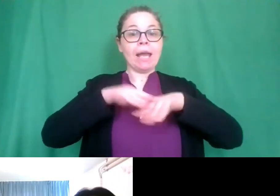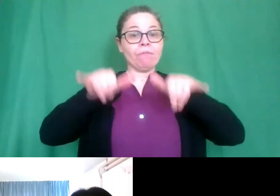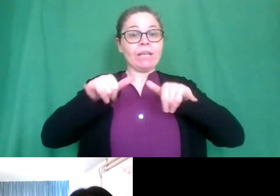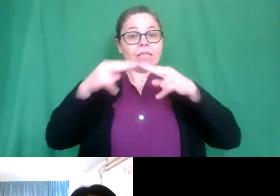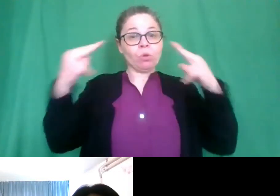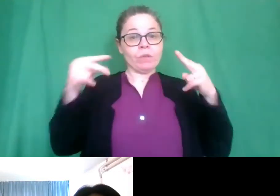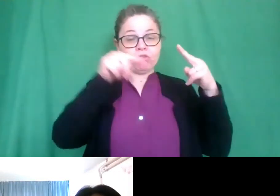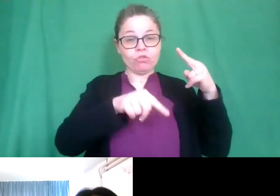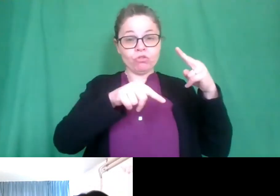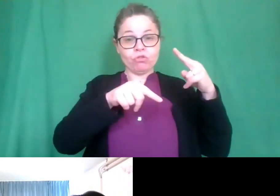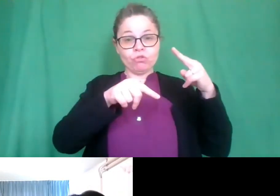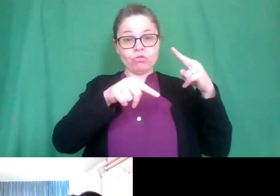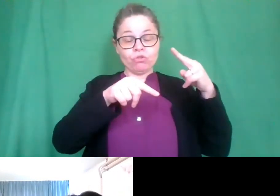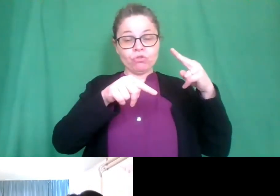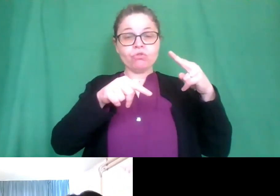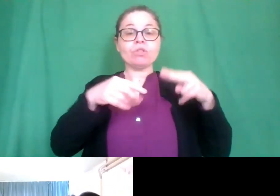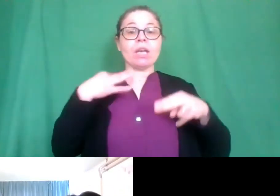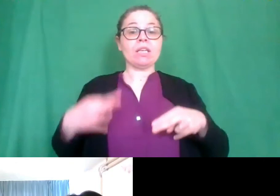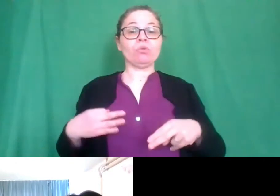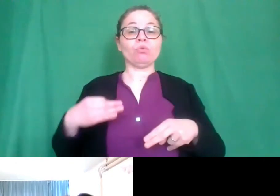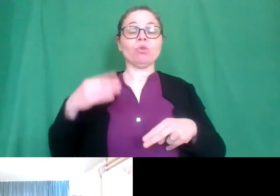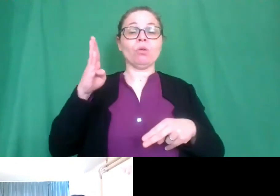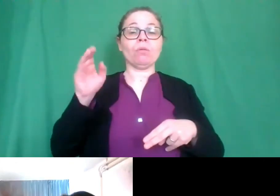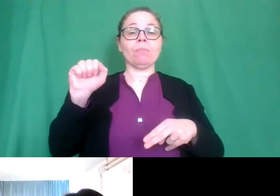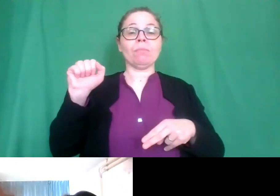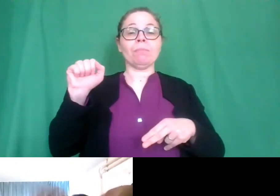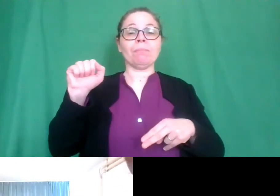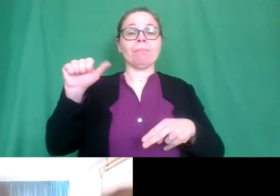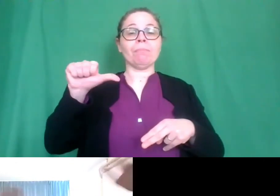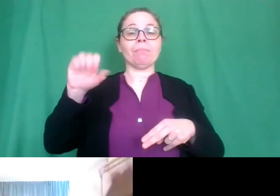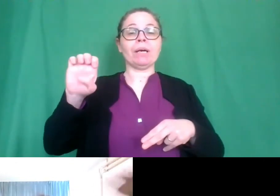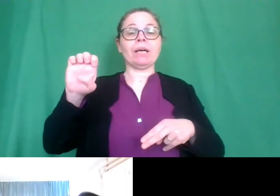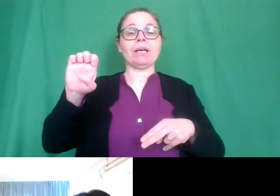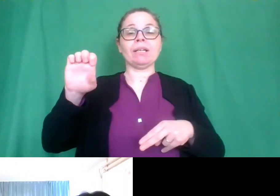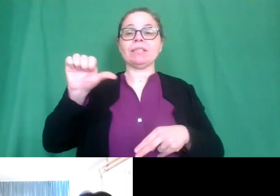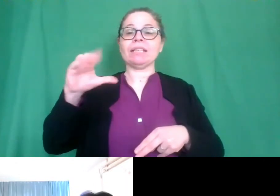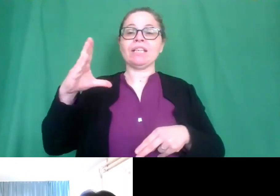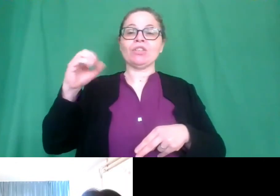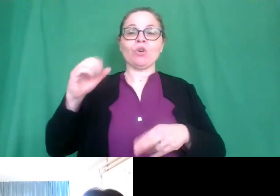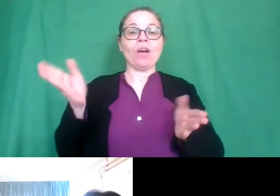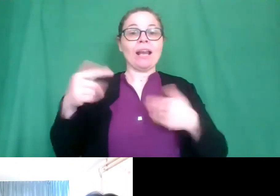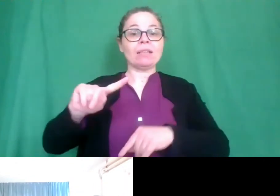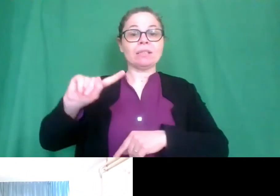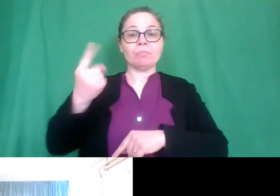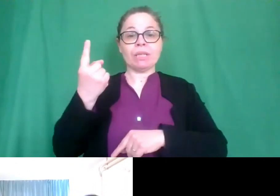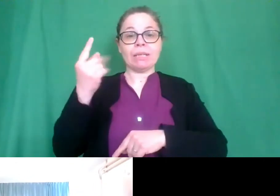Venezia Cesco Baseggio l'istituto comprensivo con la classe prima B la docente